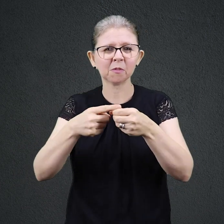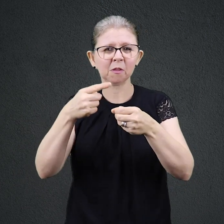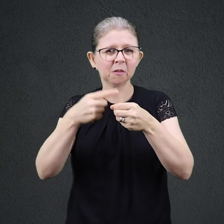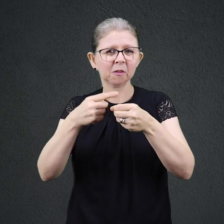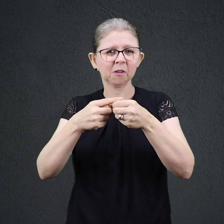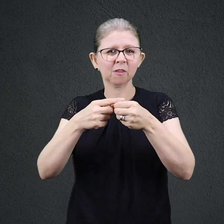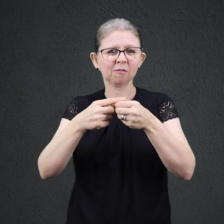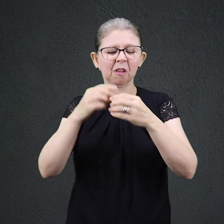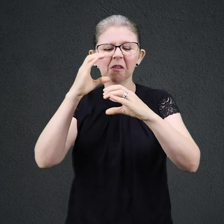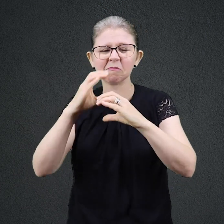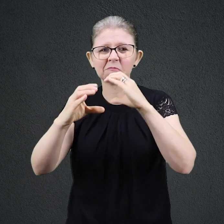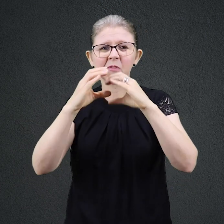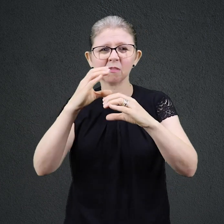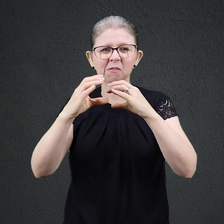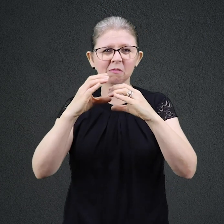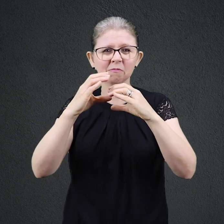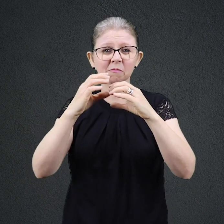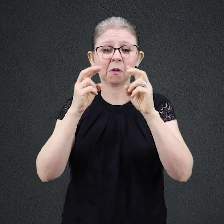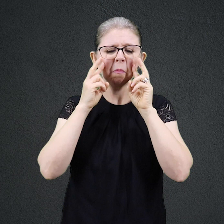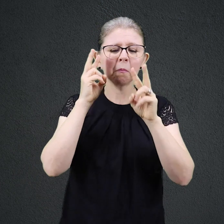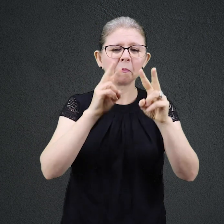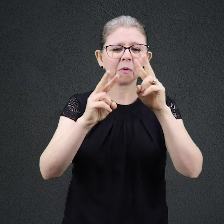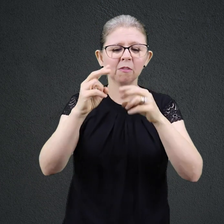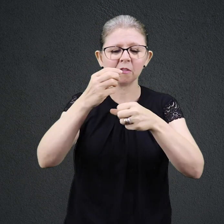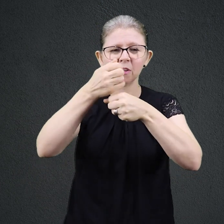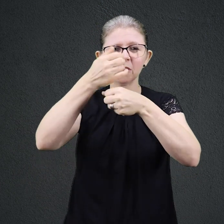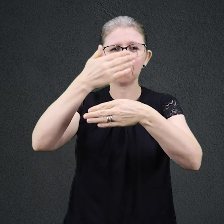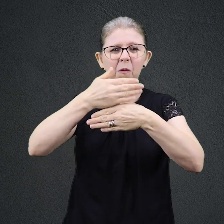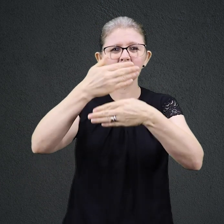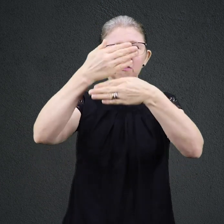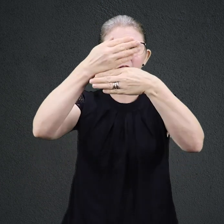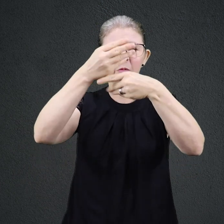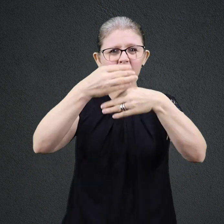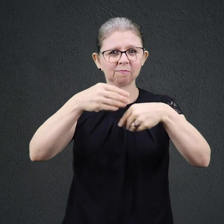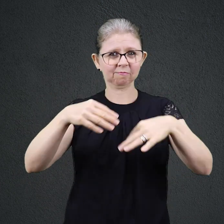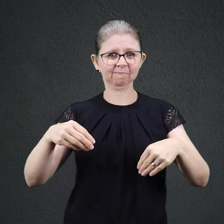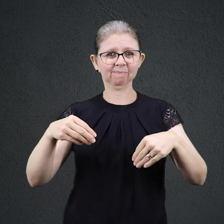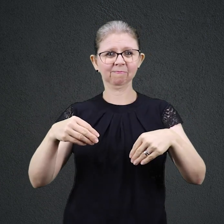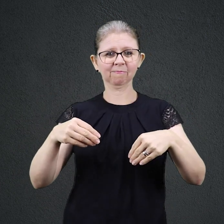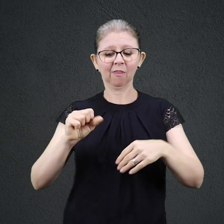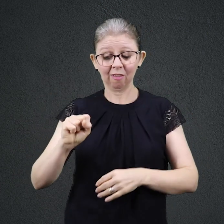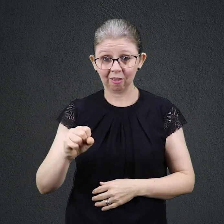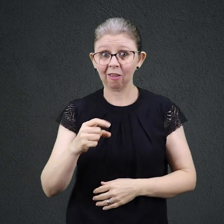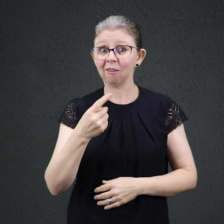Por mais estranho que pareça, foram exatamente essas tarefas que Noé, Abraão e Josué